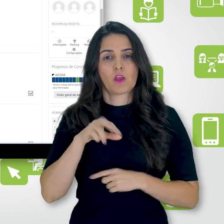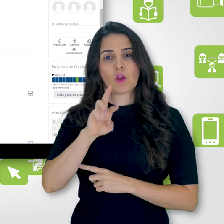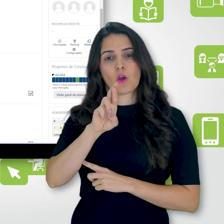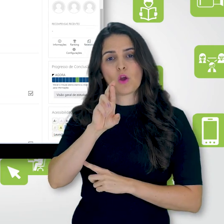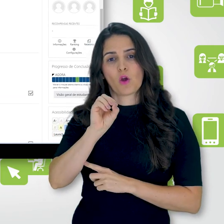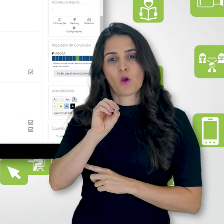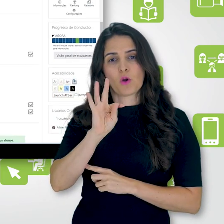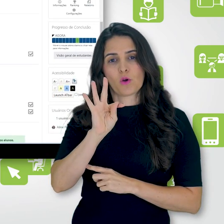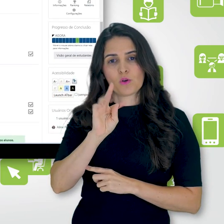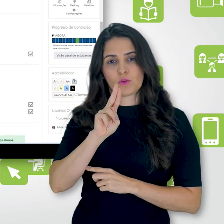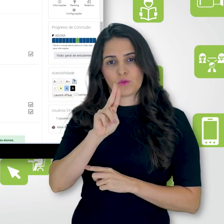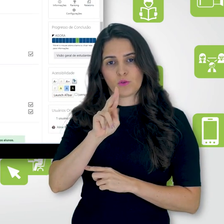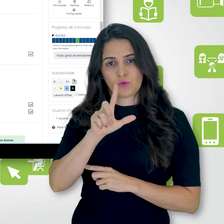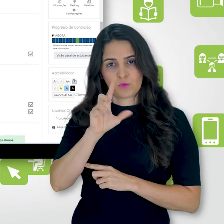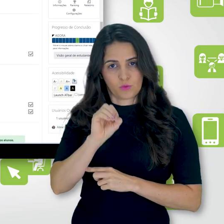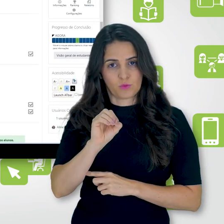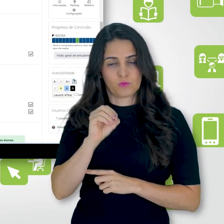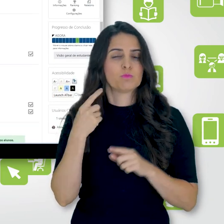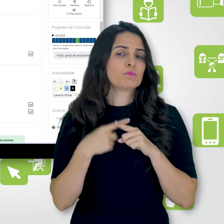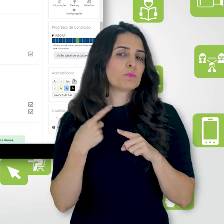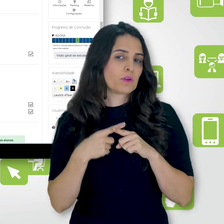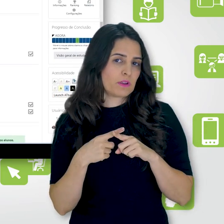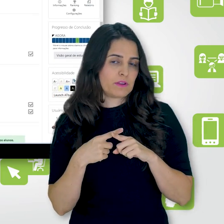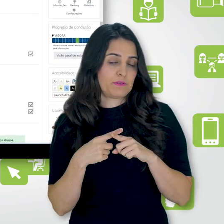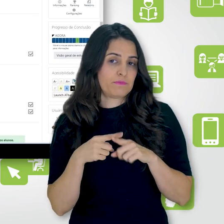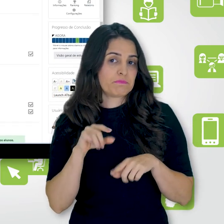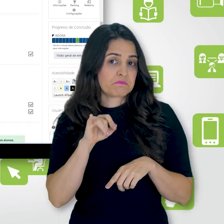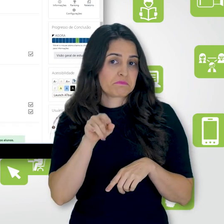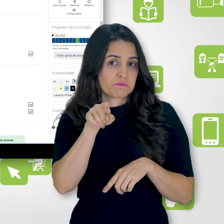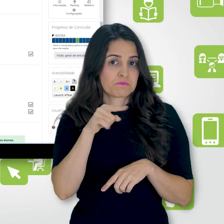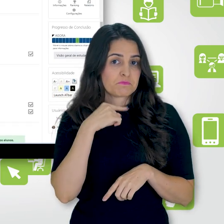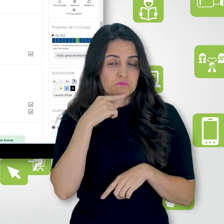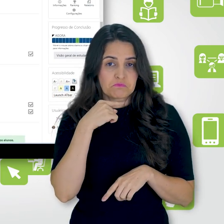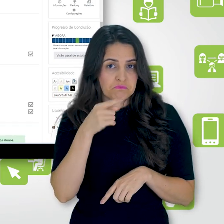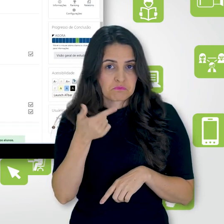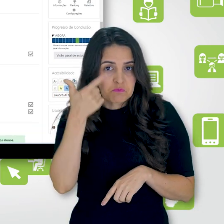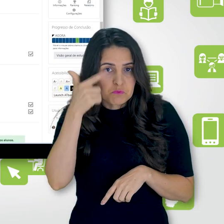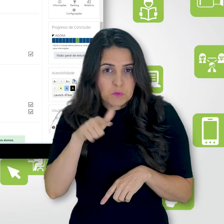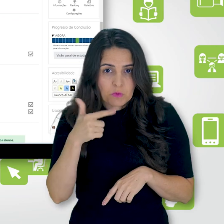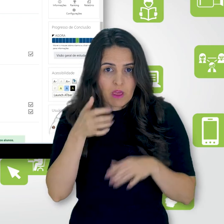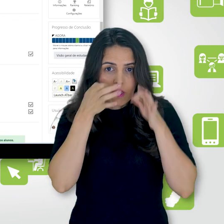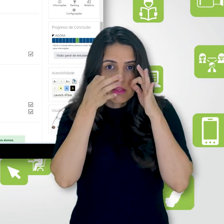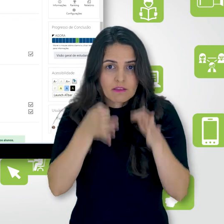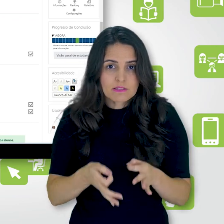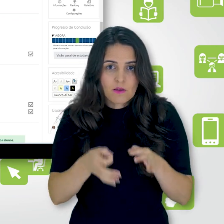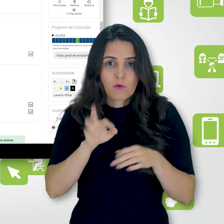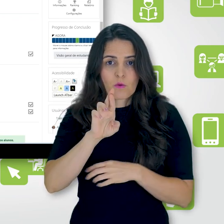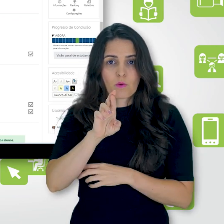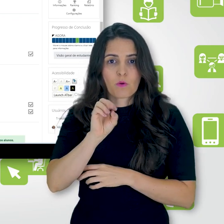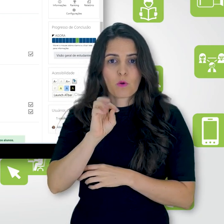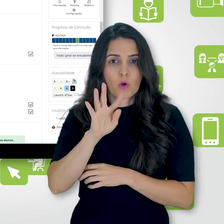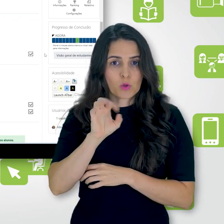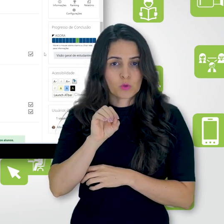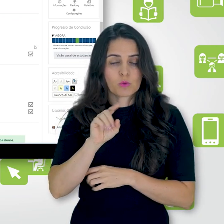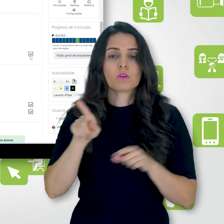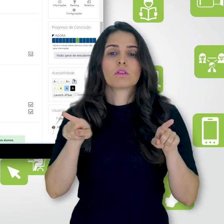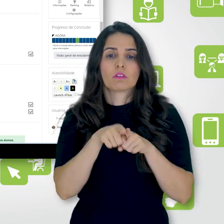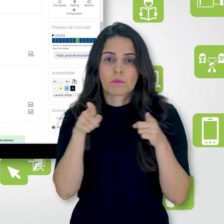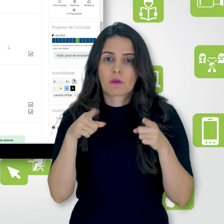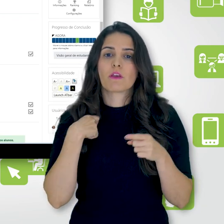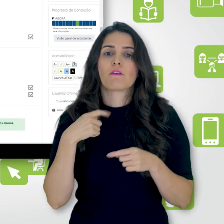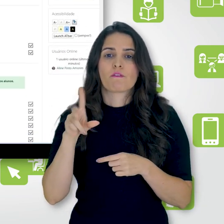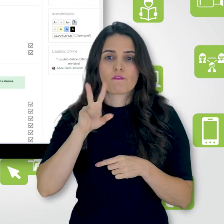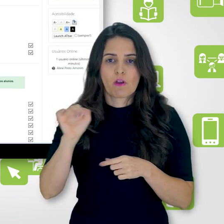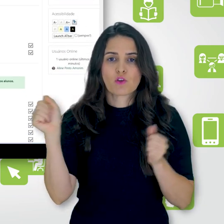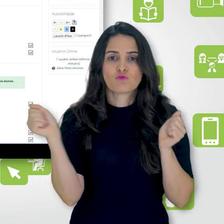rótulo, por exemplo. Porque se você não se atentar, os recursos rótulos também virão